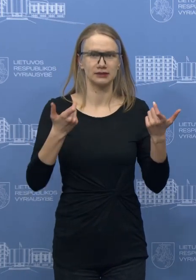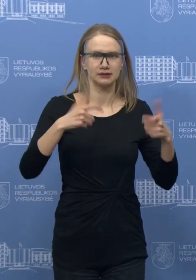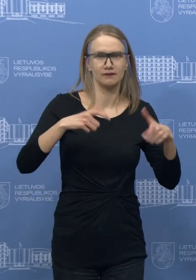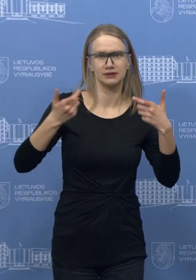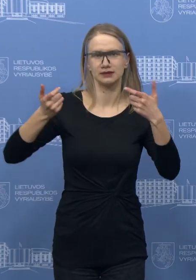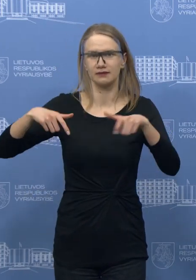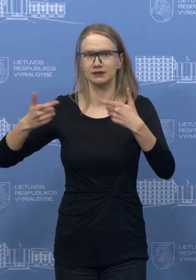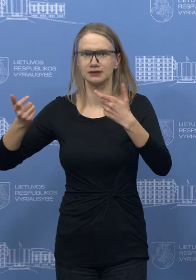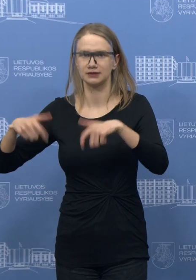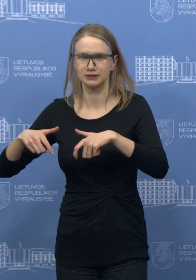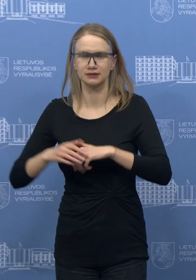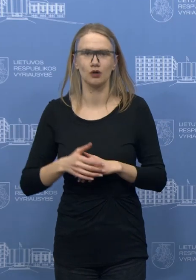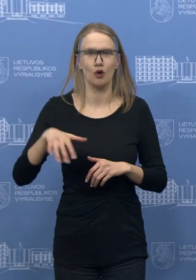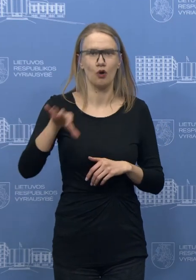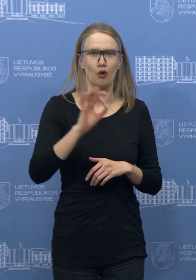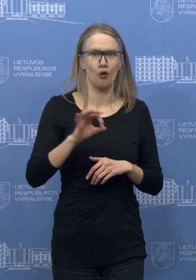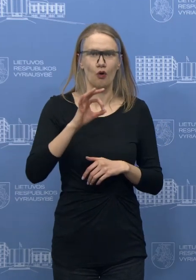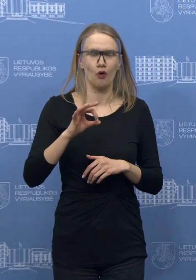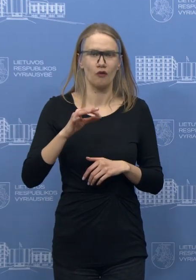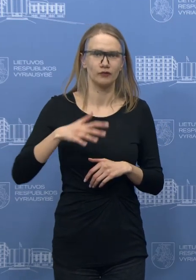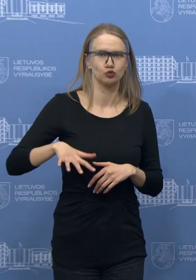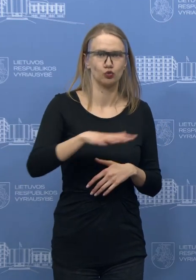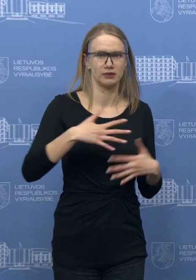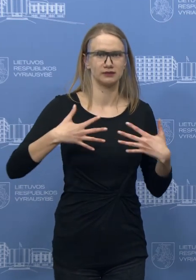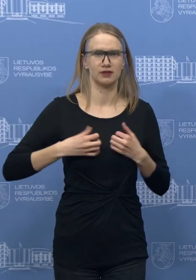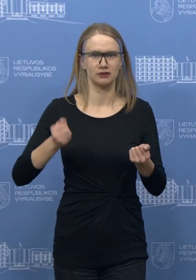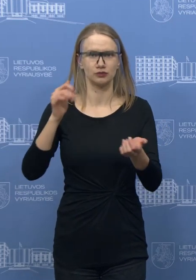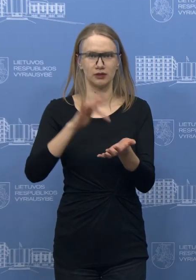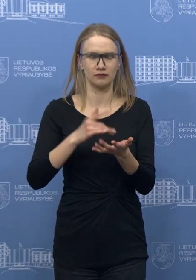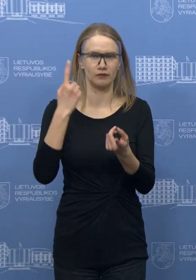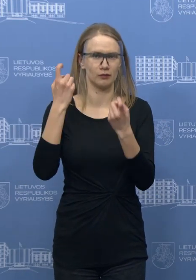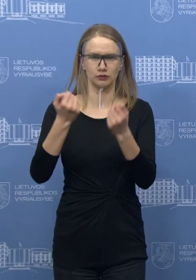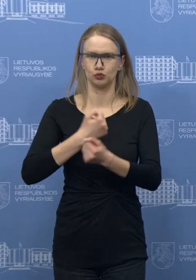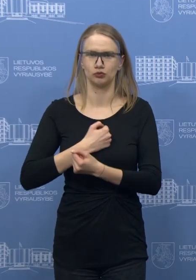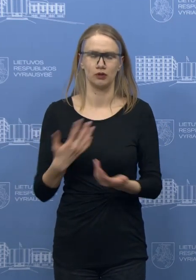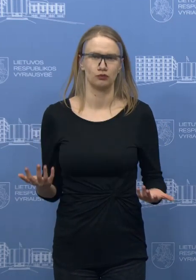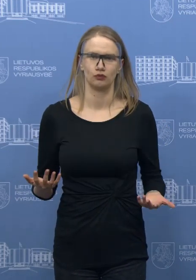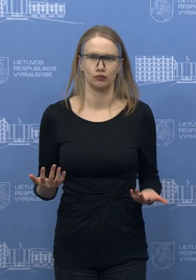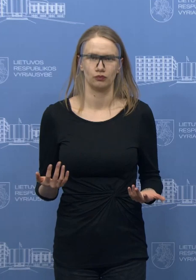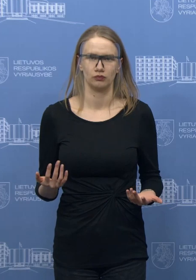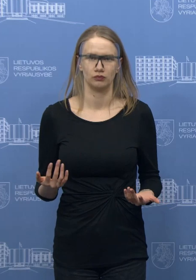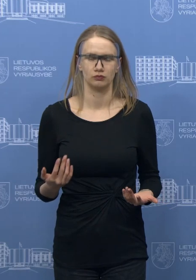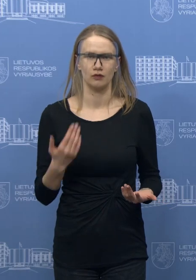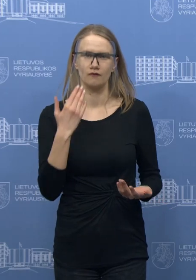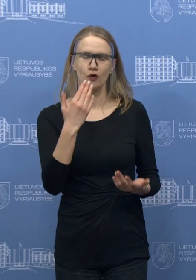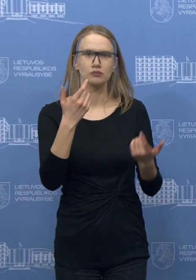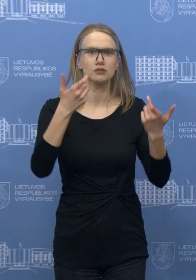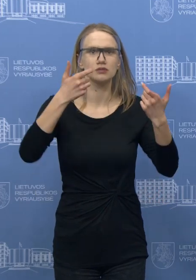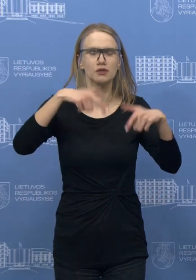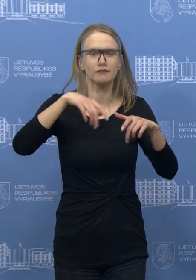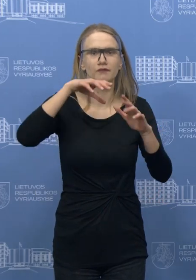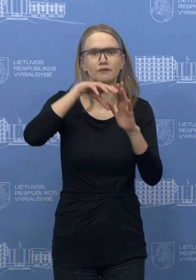neturi prieigos prie busuomenės veikatos centro duomenų apie save izoliausius asmenis, apie